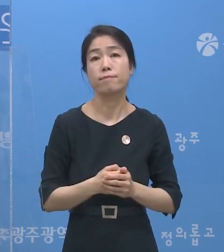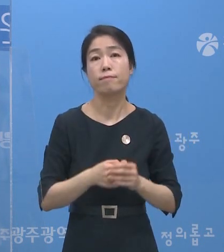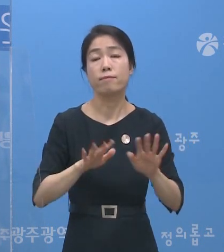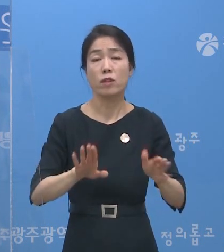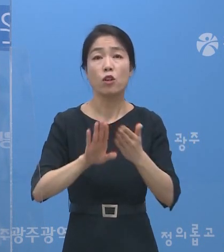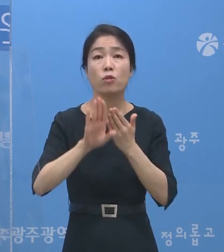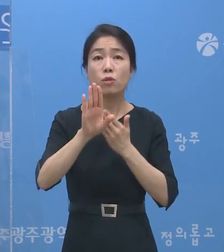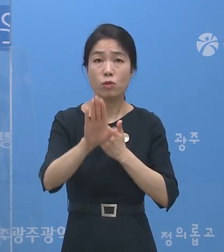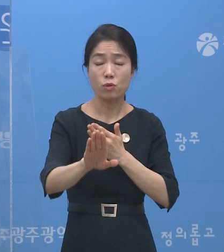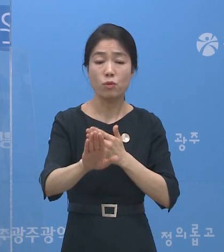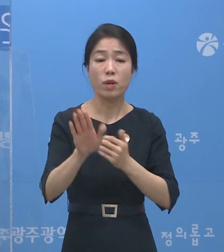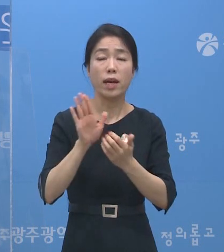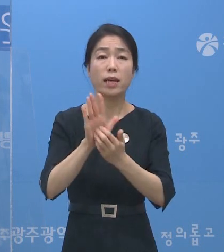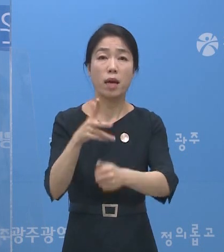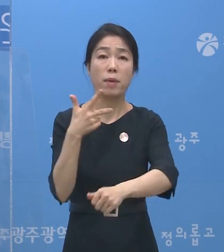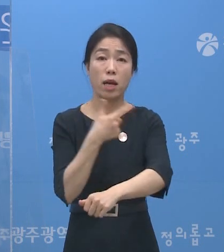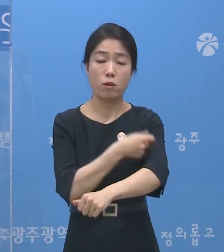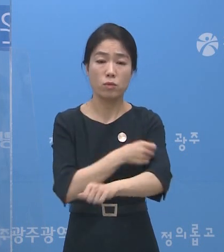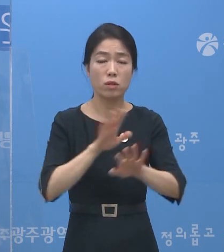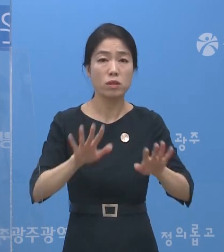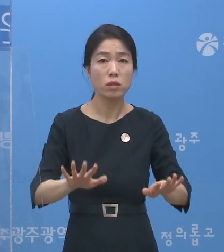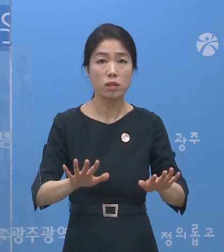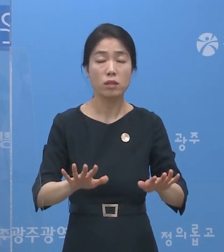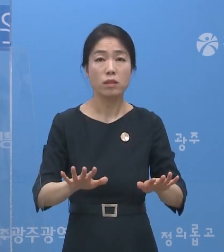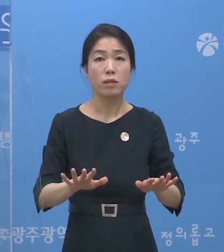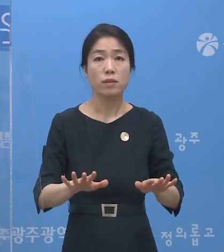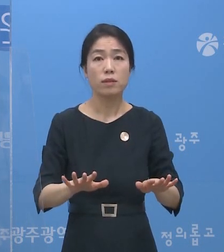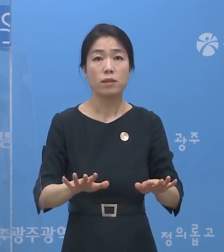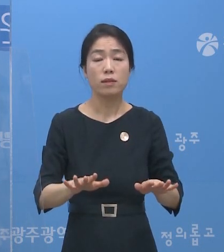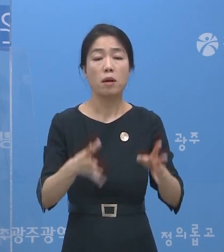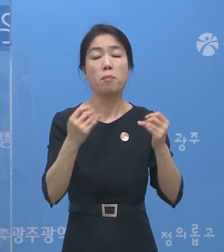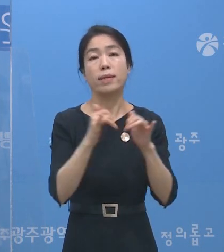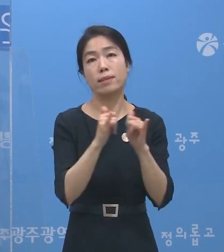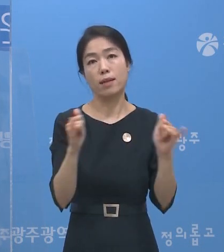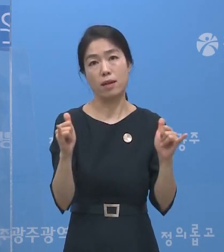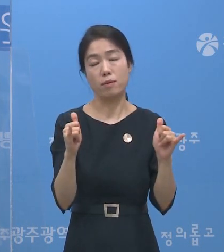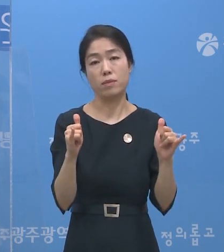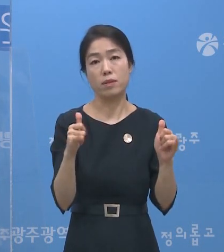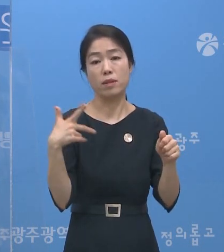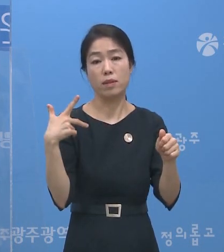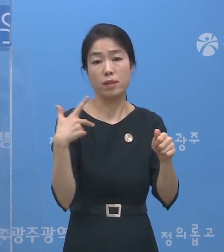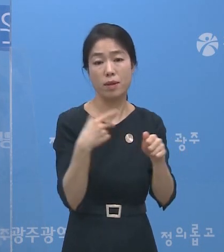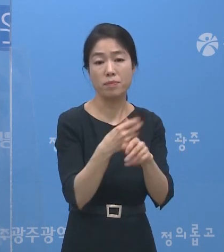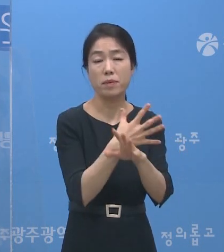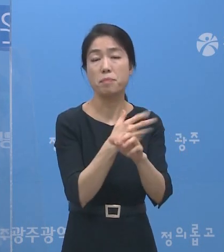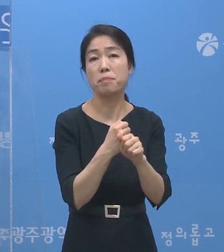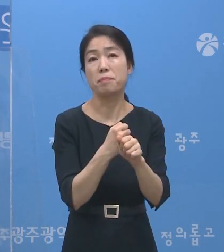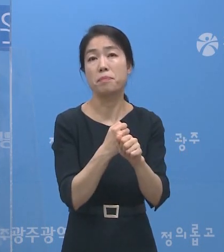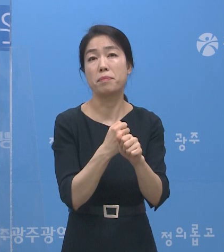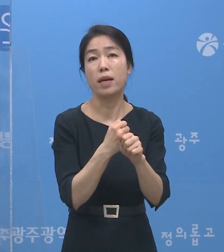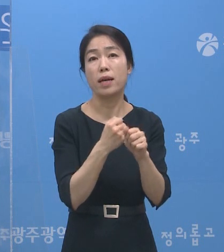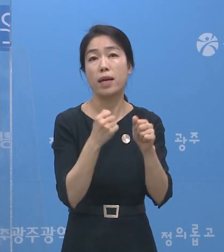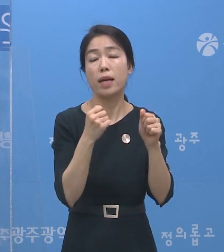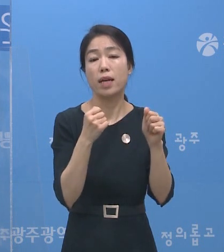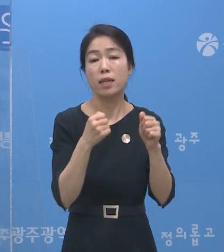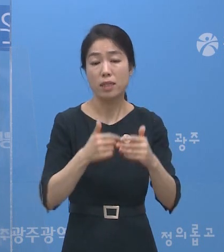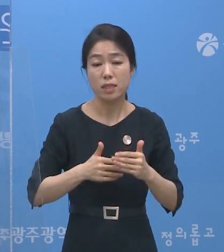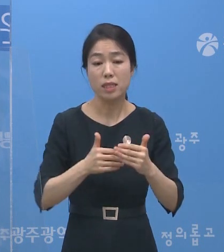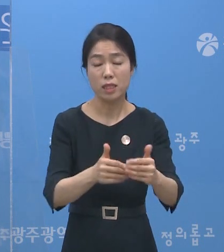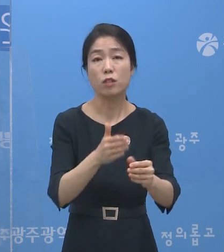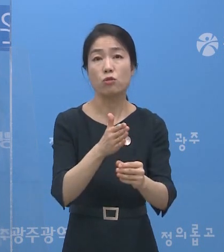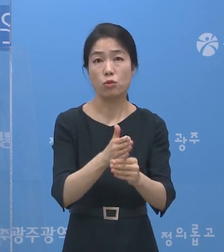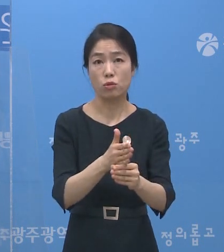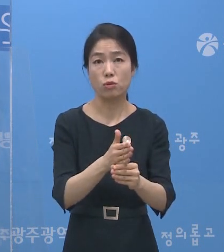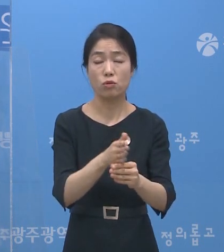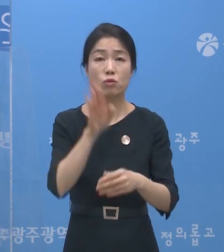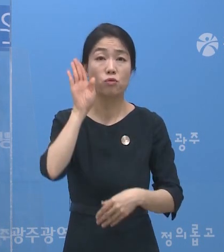이후에 예방접종 많은 대상자들께서 접종 예약을 하고 있는데요.